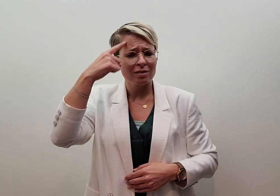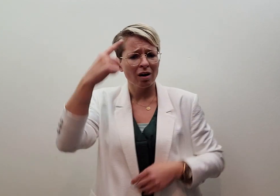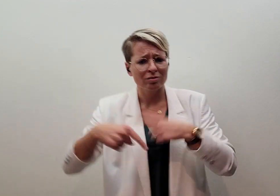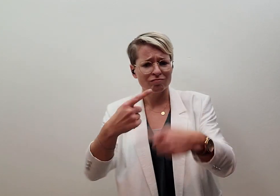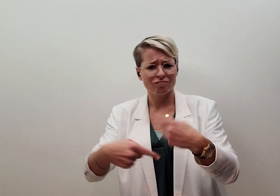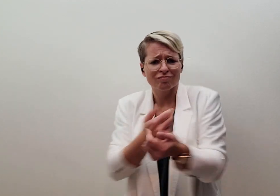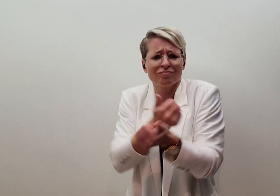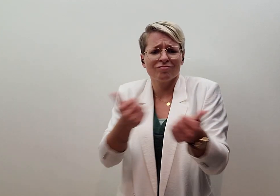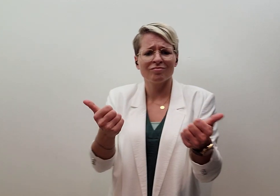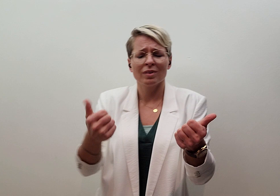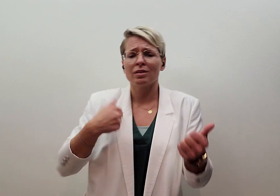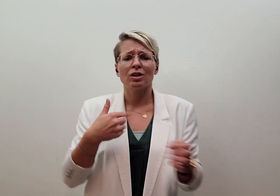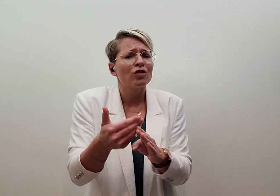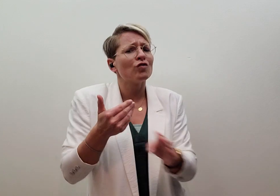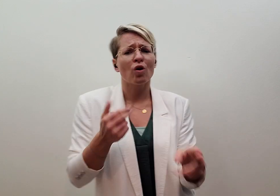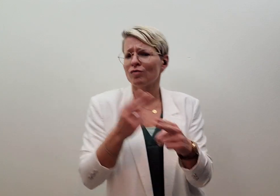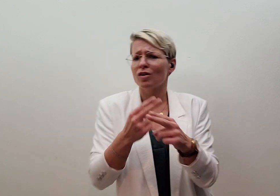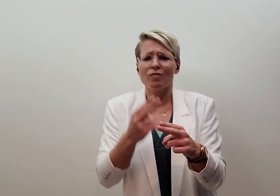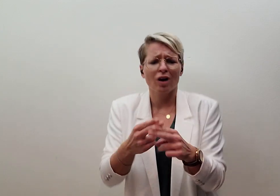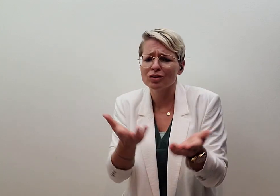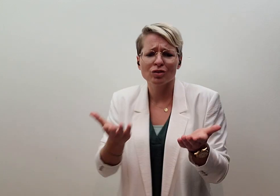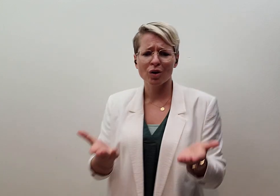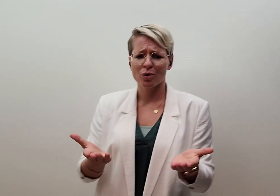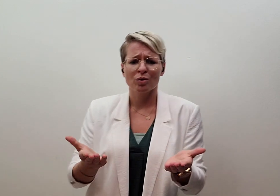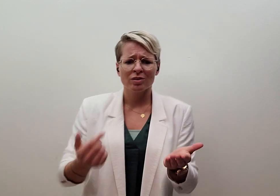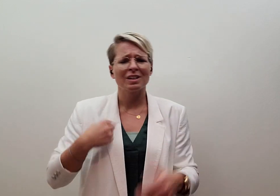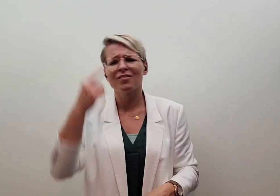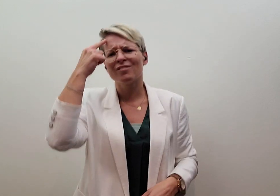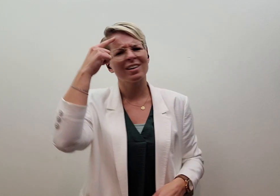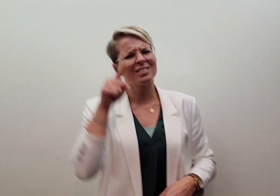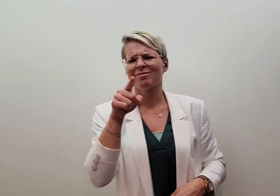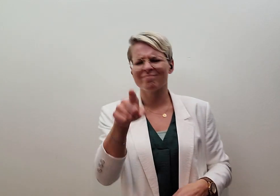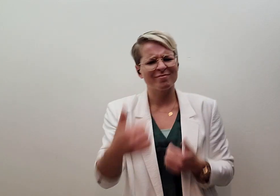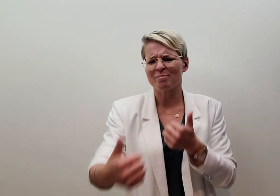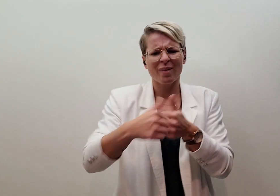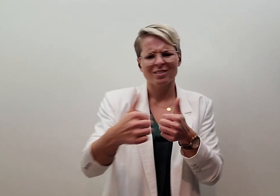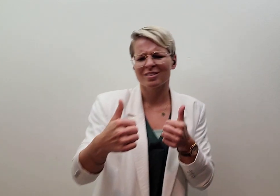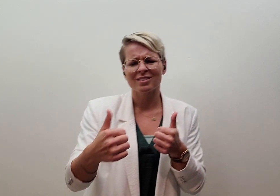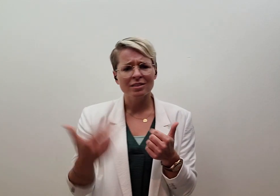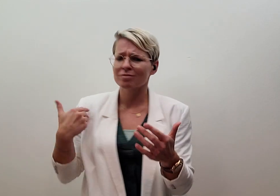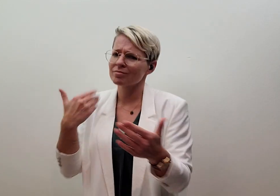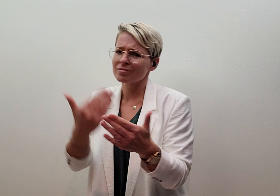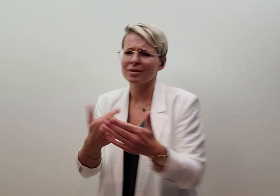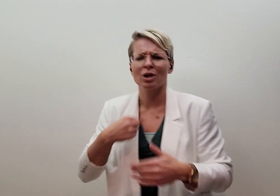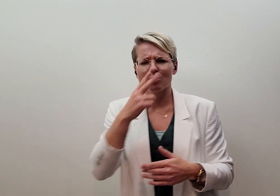ik dacht dat het werken zou Ik had het ook niet zo bedacht, weet dat jij niet bij me past Heb het zo vaak